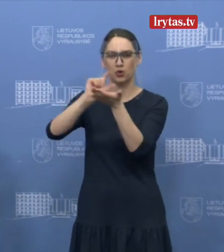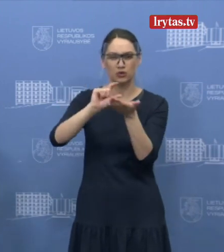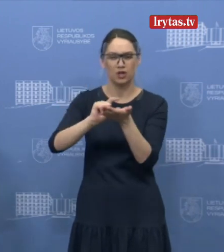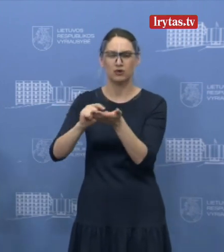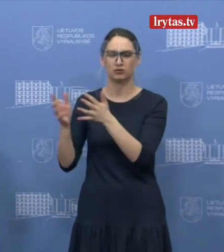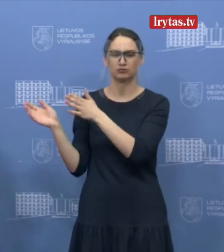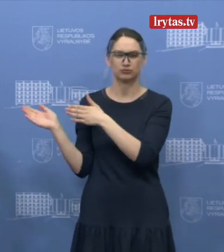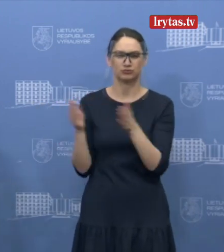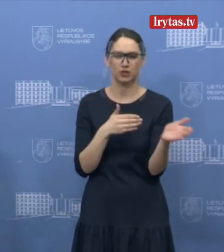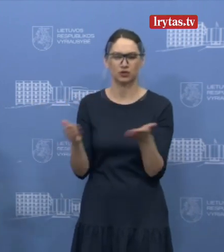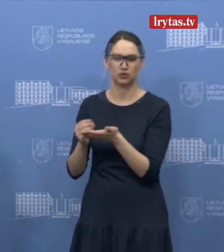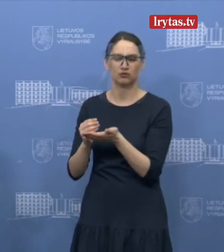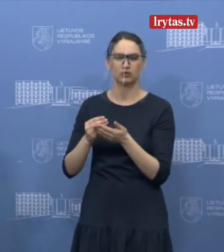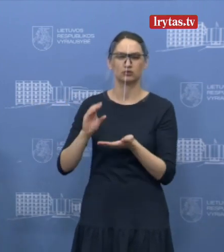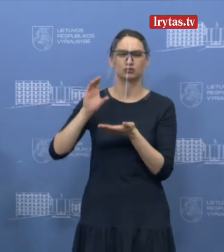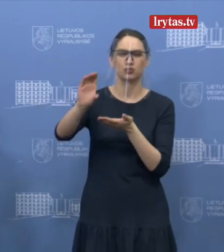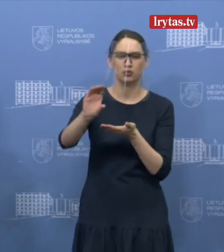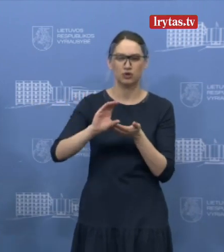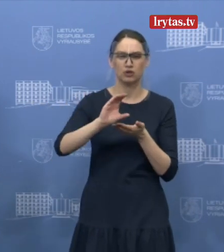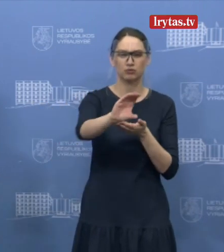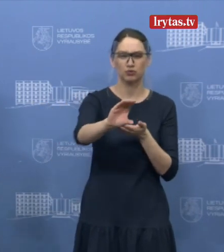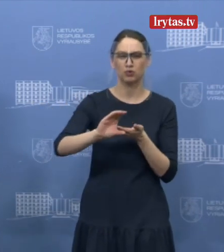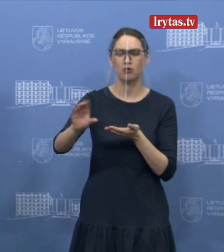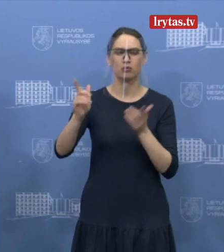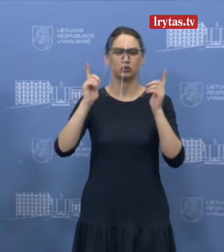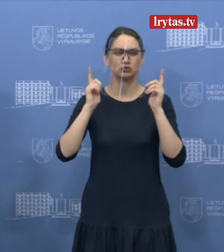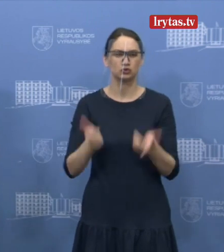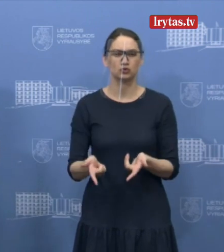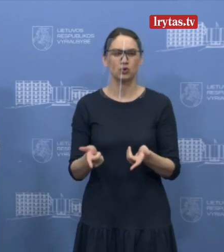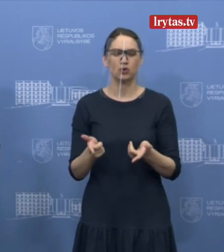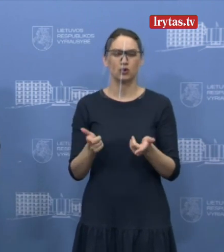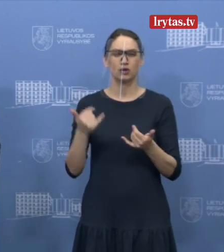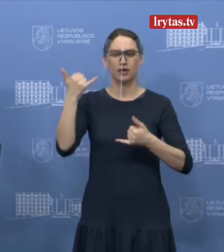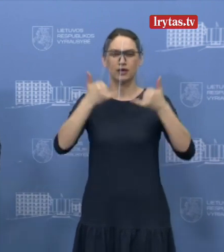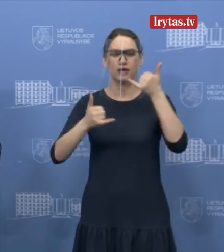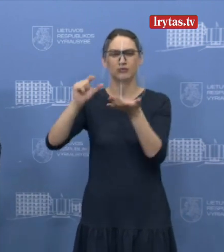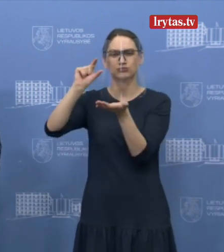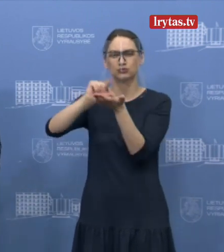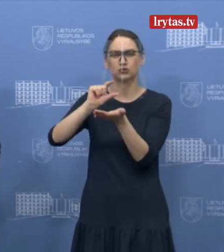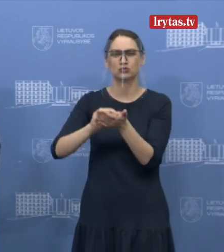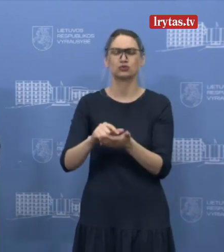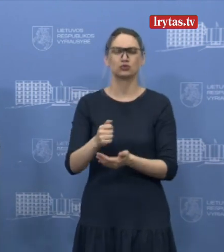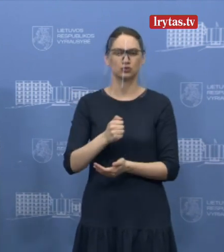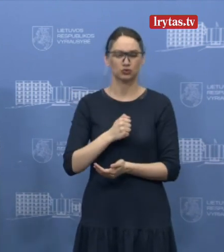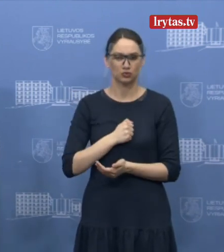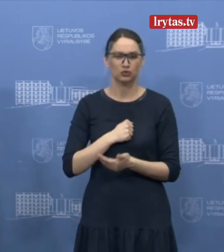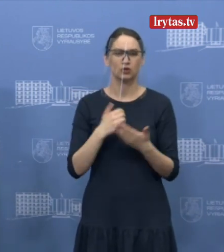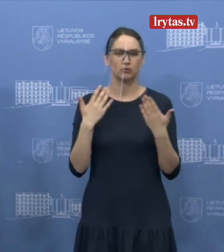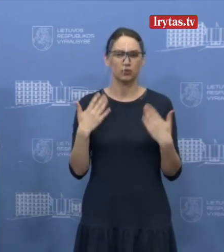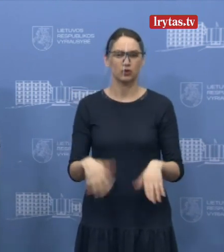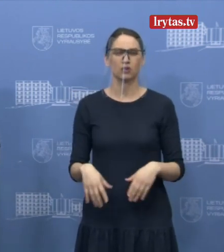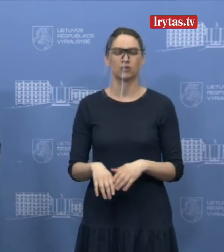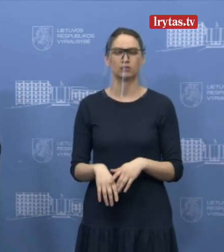pastoviai apsirūpinama, gaunamos jau pakankamai didelės partijos. Ir dvi